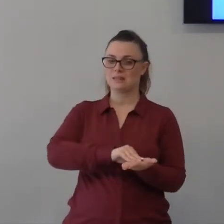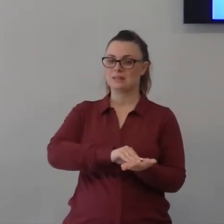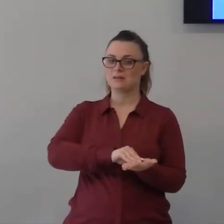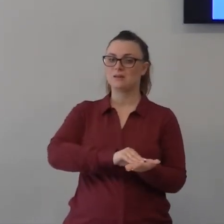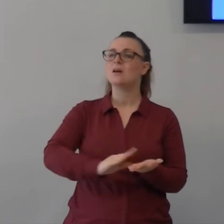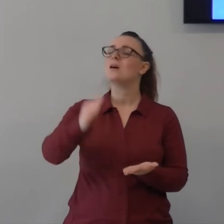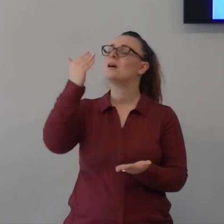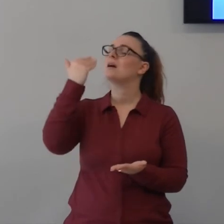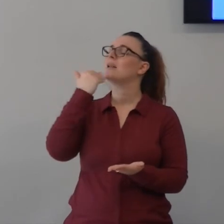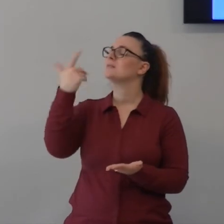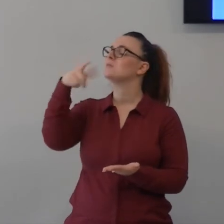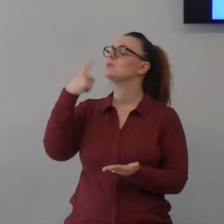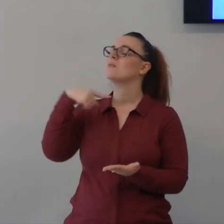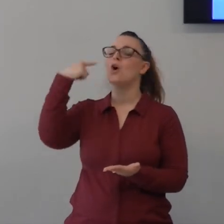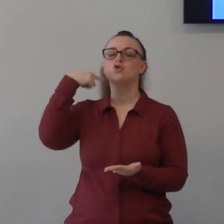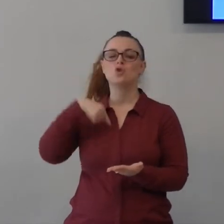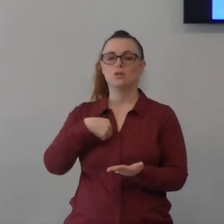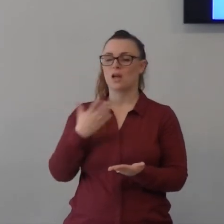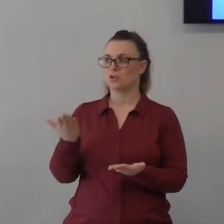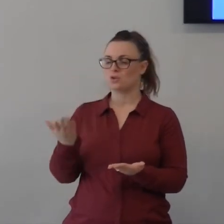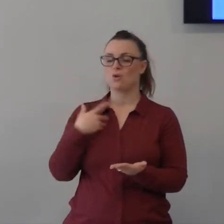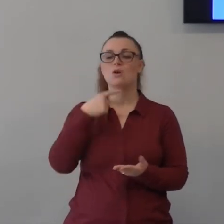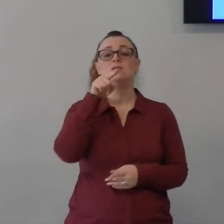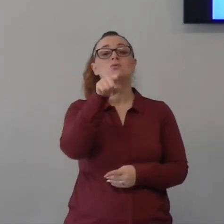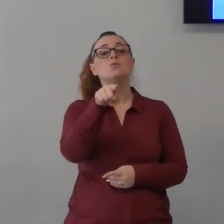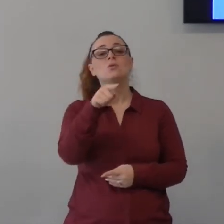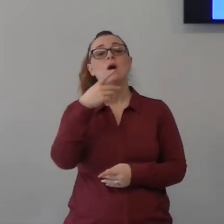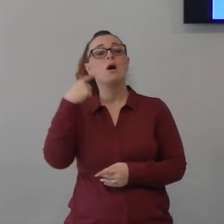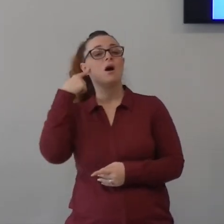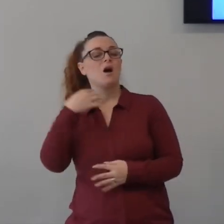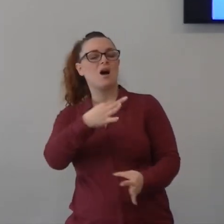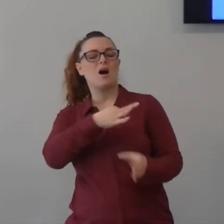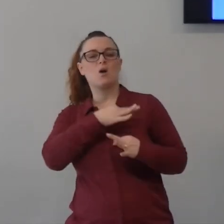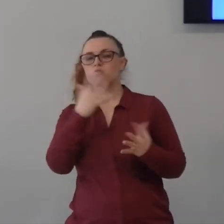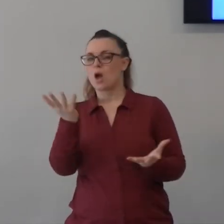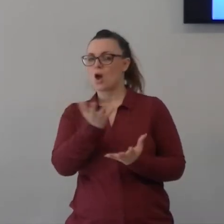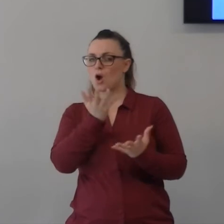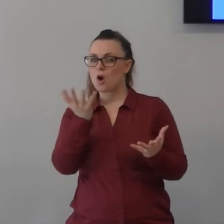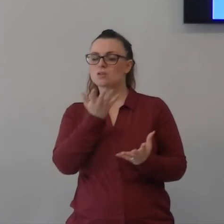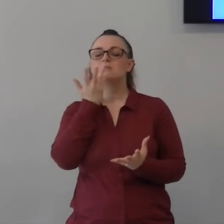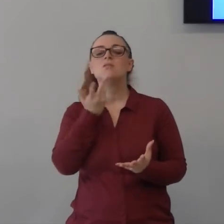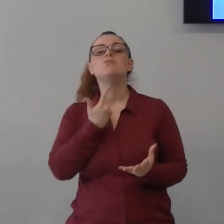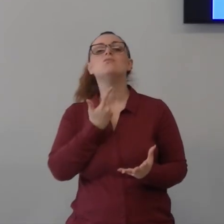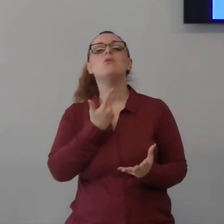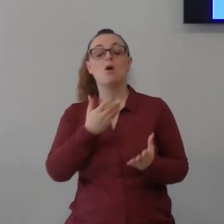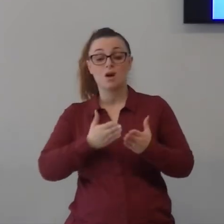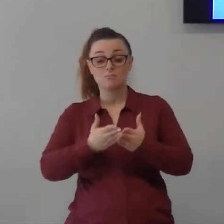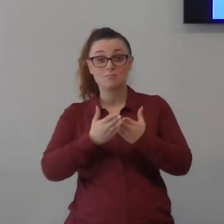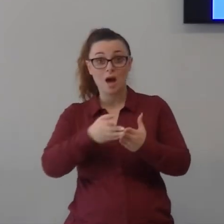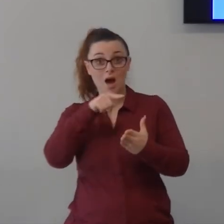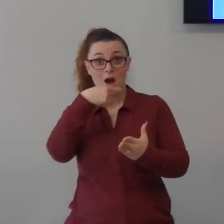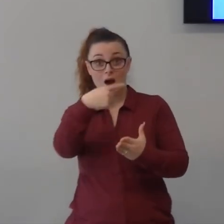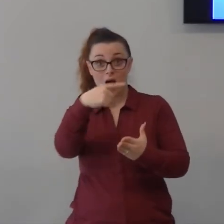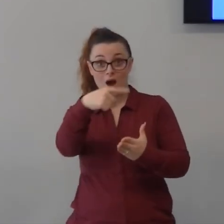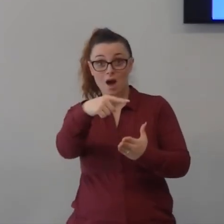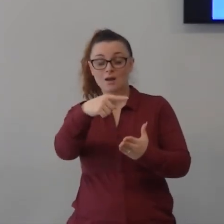ascoltato sei stato colpito sei stata colpita da qualche cosa se tu puoi far entrare nella barca o ritornare e far